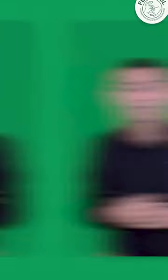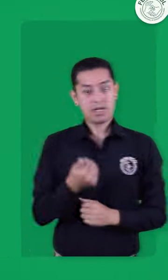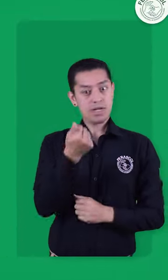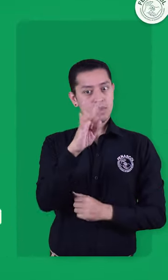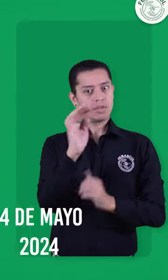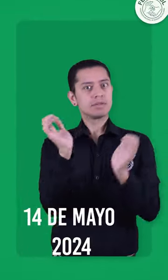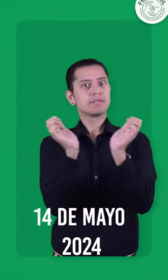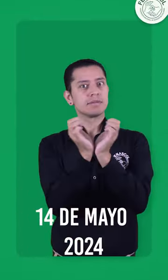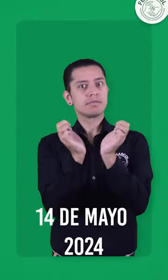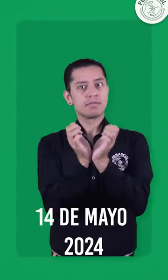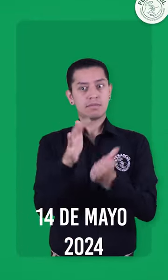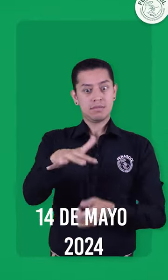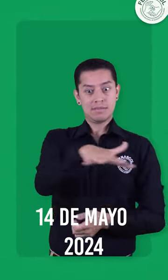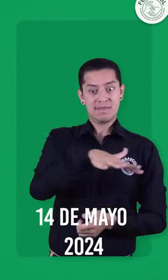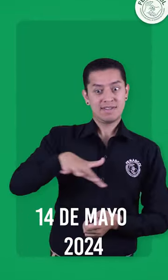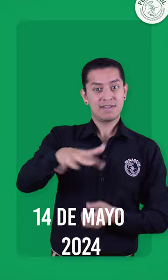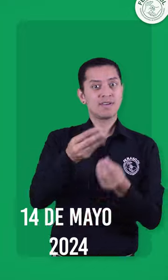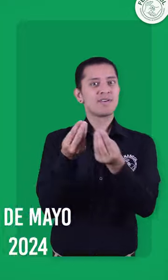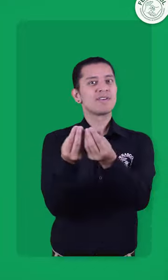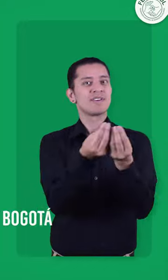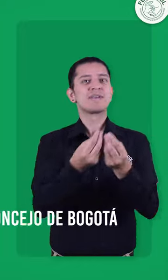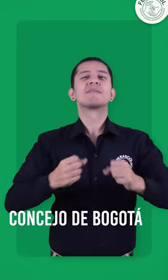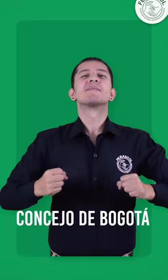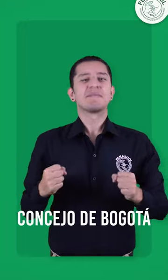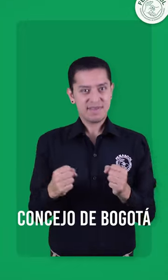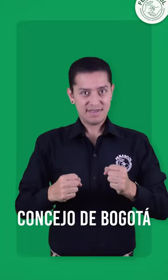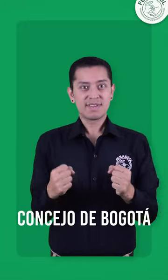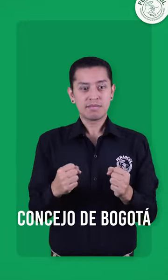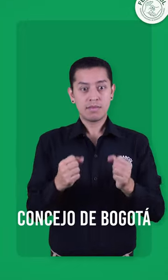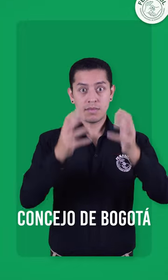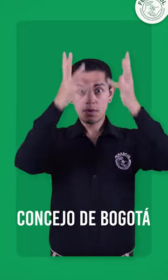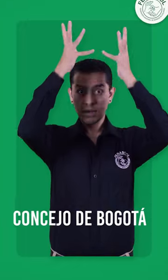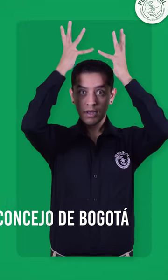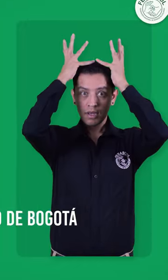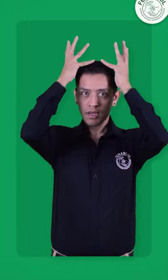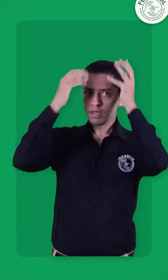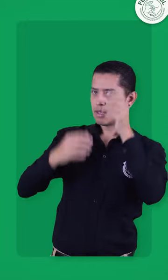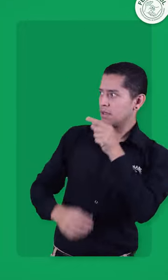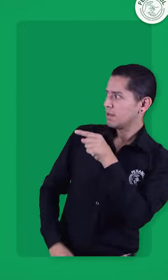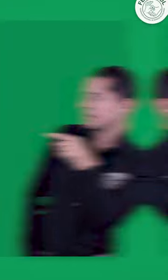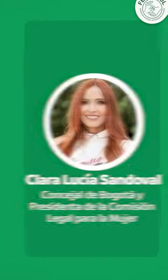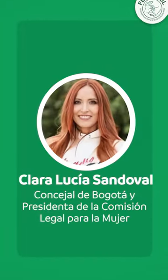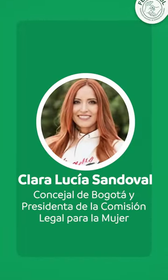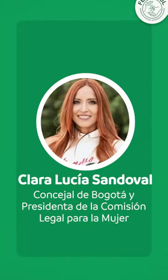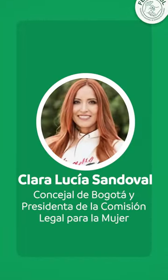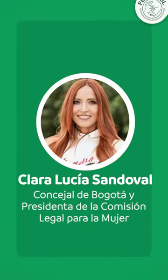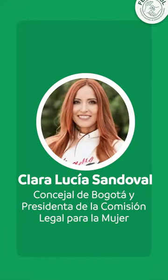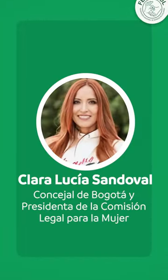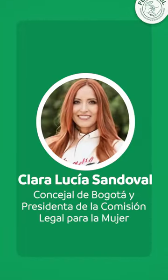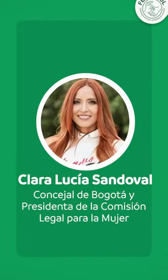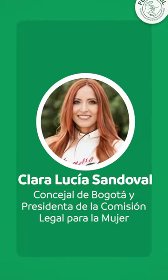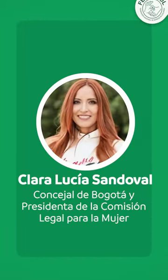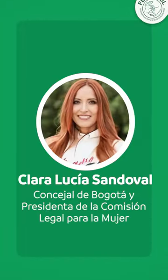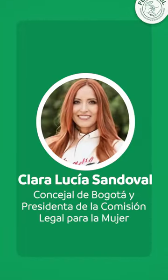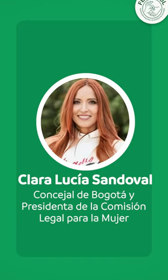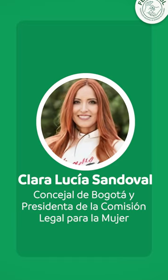El 14 de mayo estuvimos en la Audiencia Pública del Plan de Desarrollo de Bogotá, convocada por la